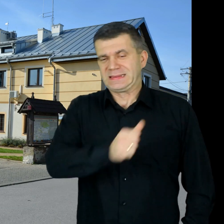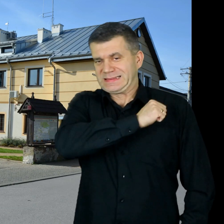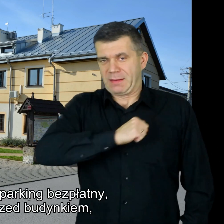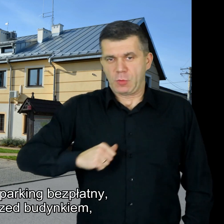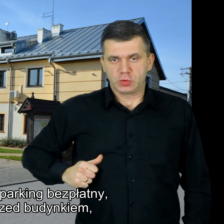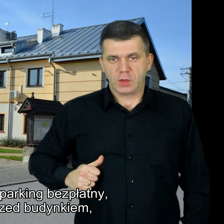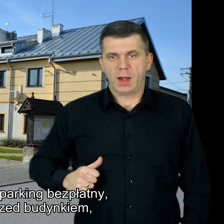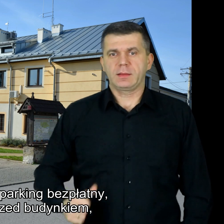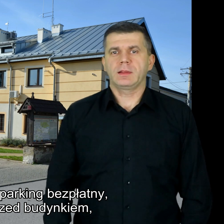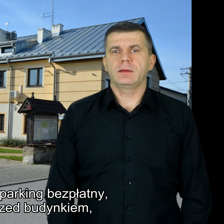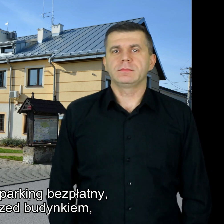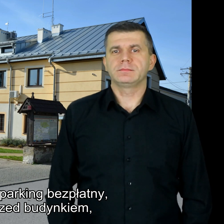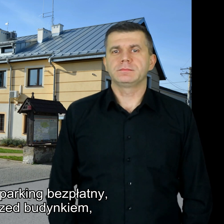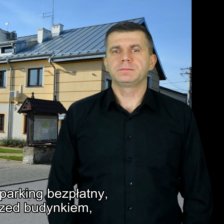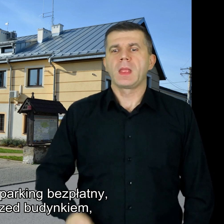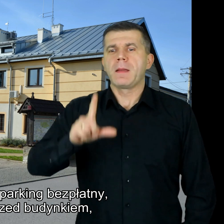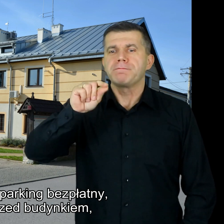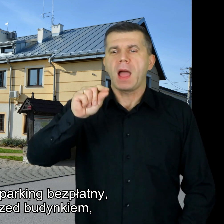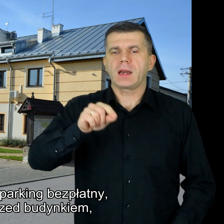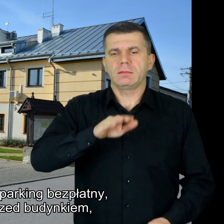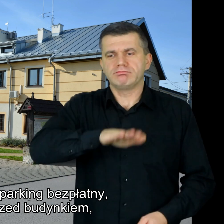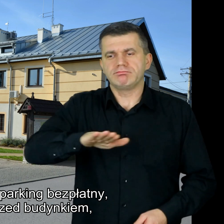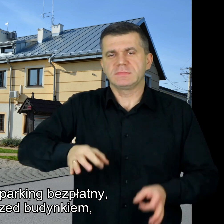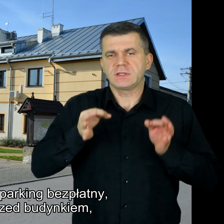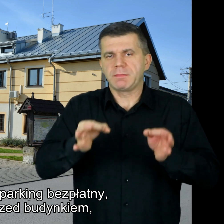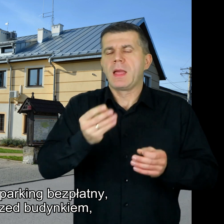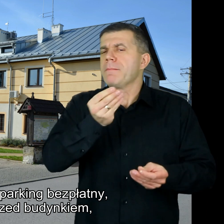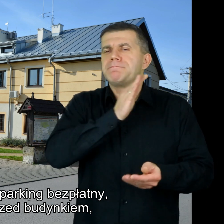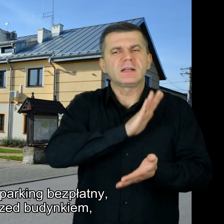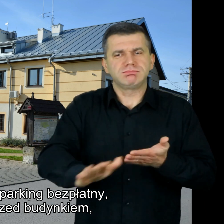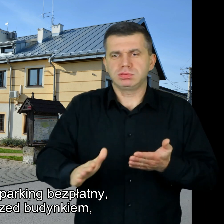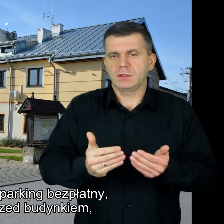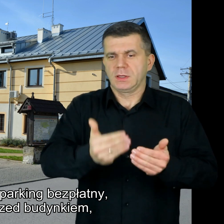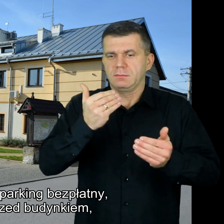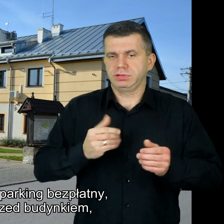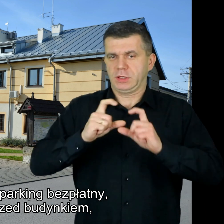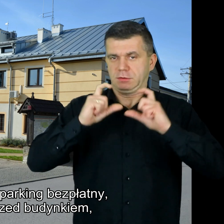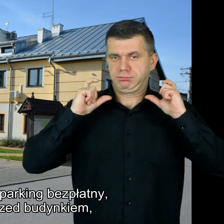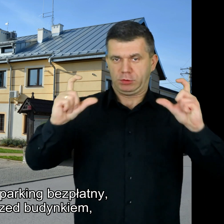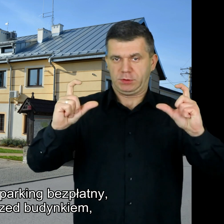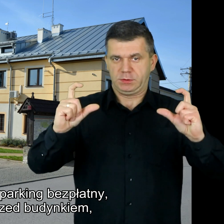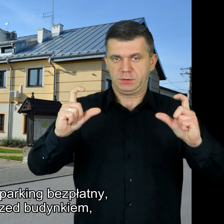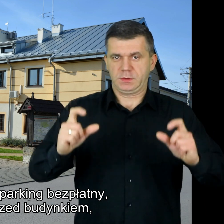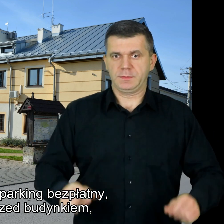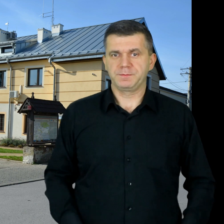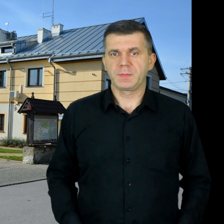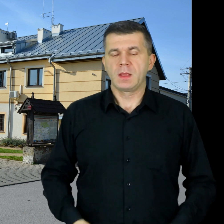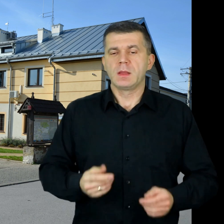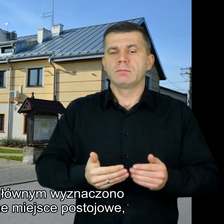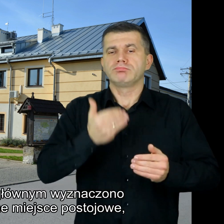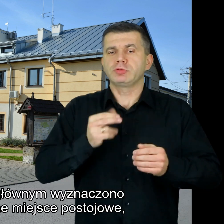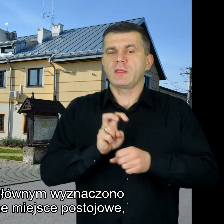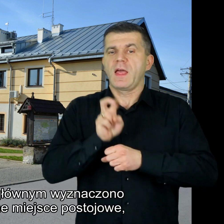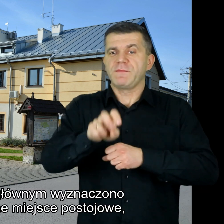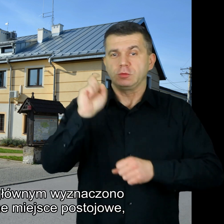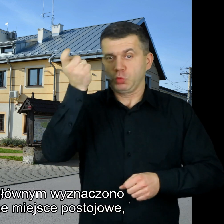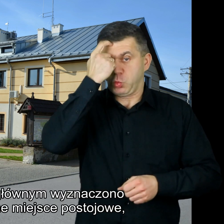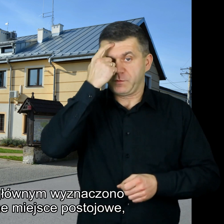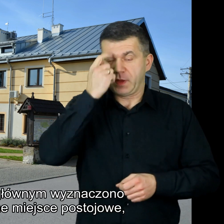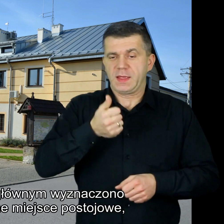Samodzielnie Parking bezpłatny, który jest przed budynkiem Przed wejściem głównym